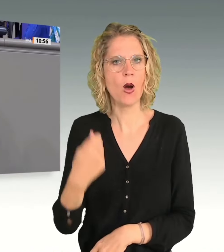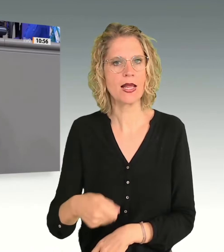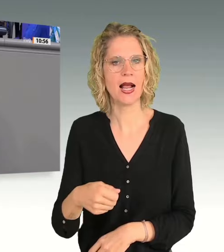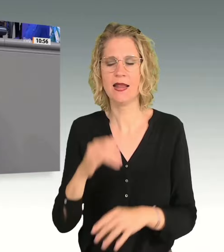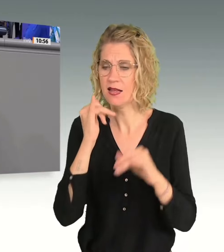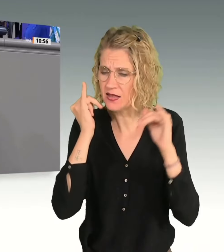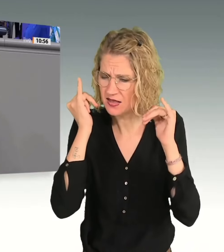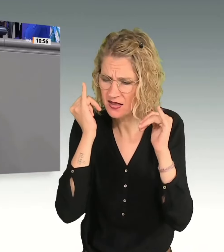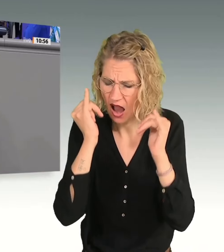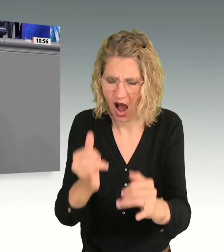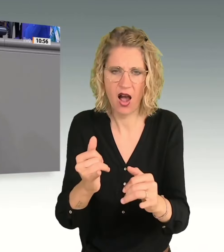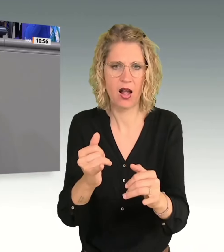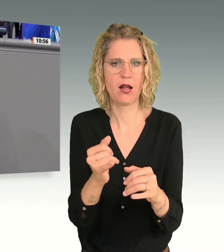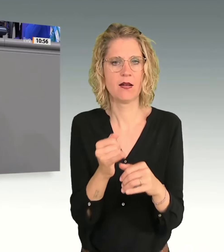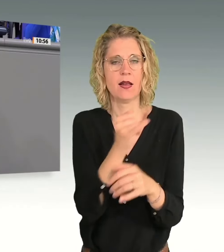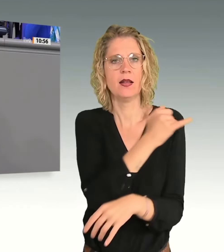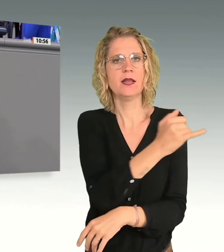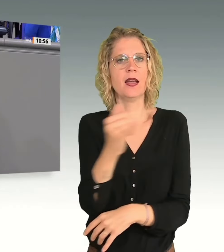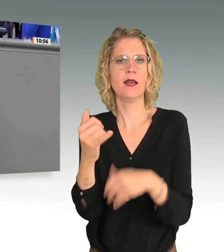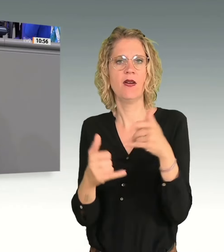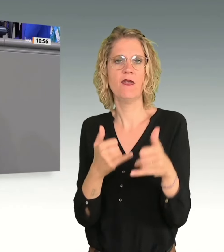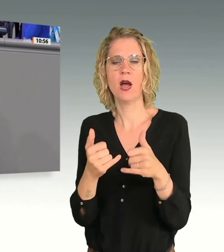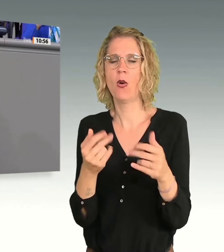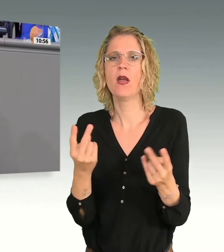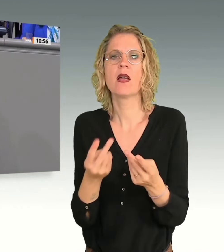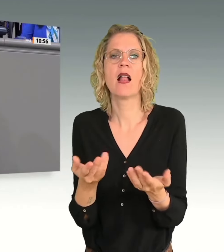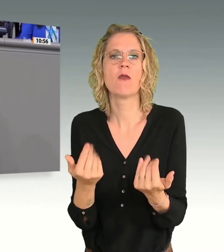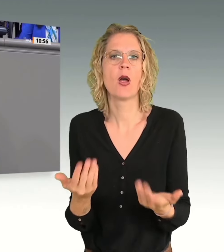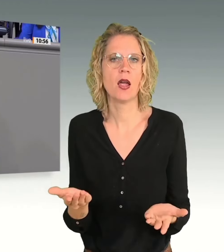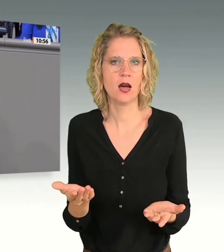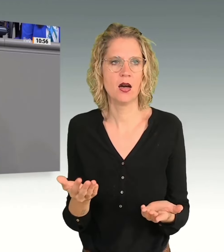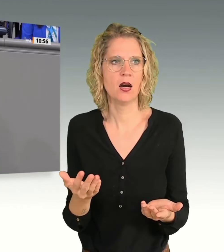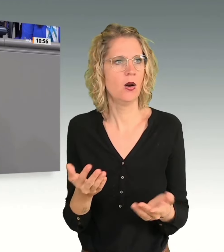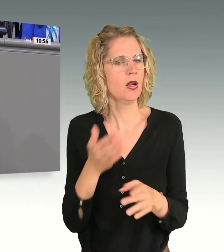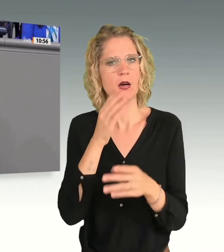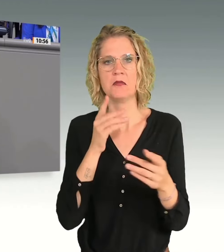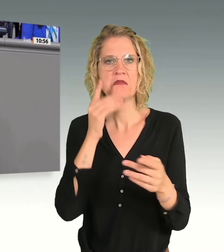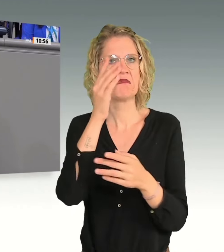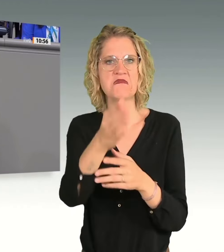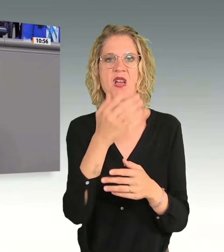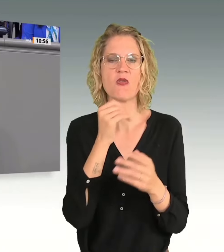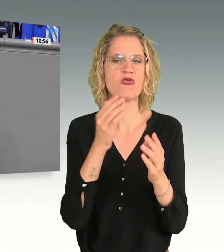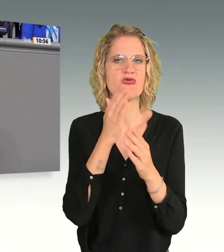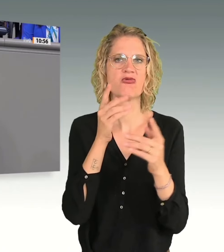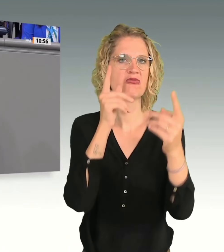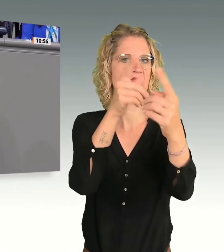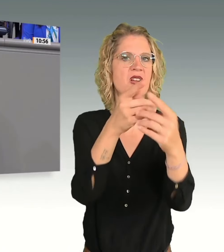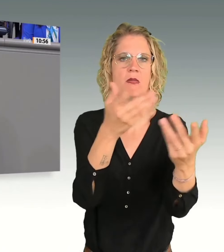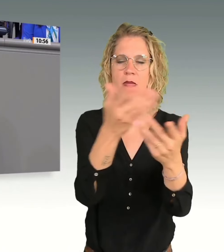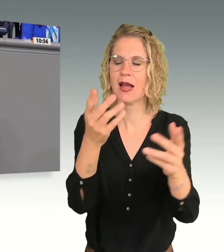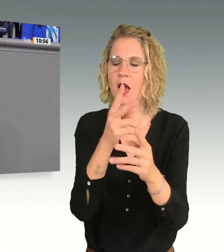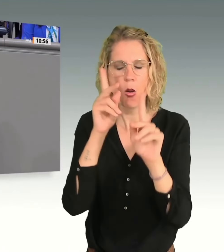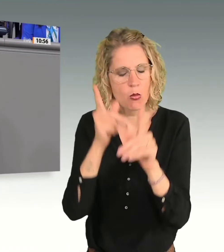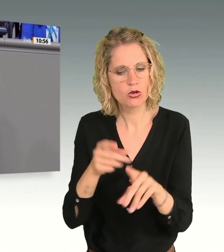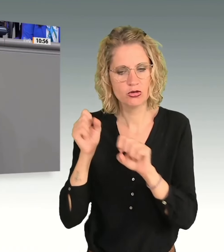Jede Frau, egal woher sie kommt und wohin sie will, muss geschützt werden. Und